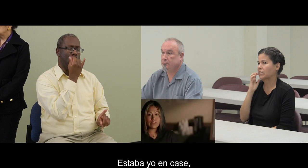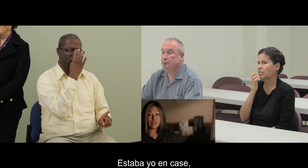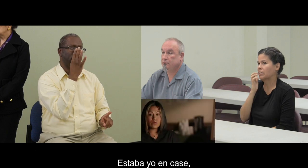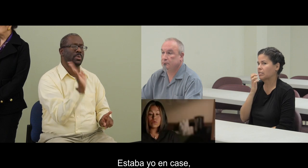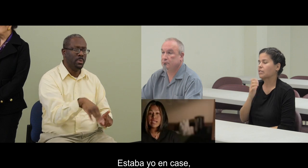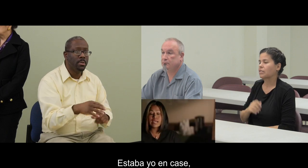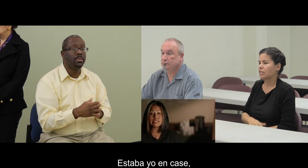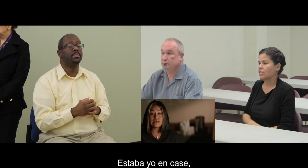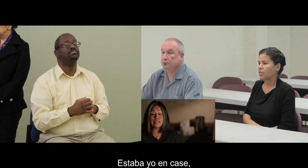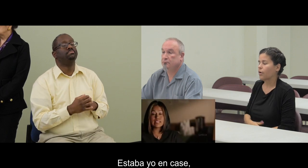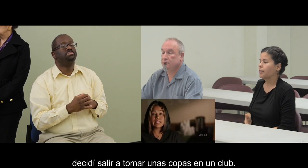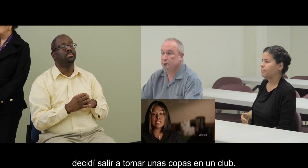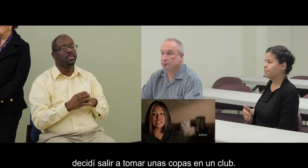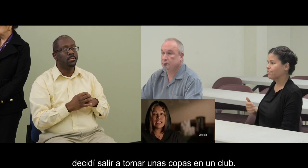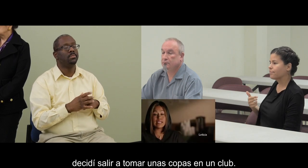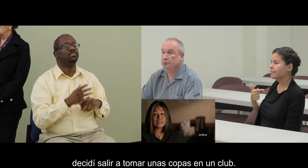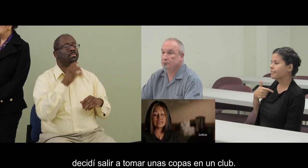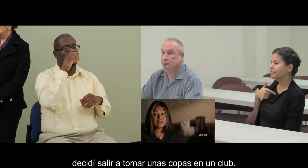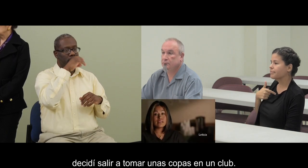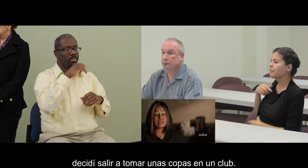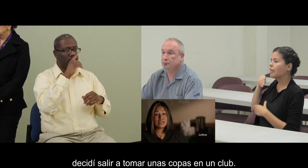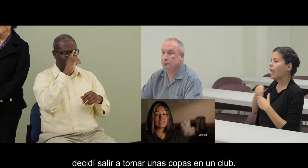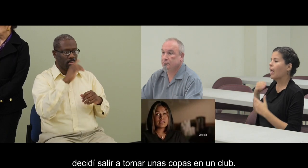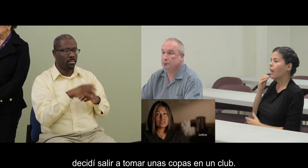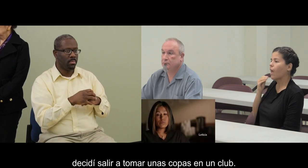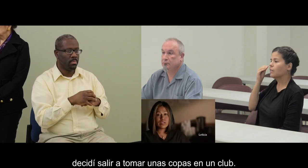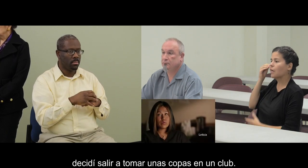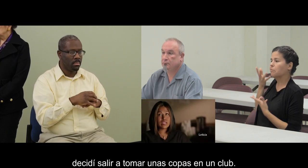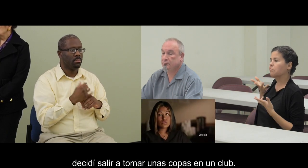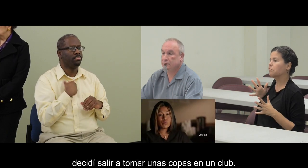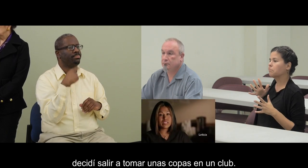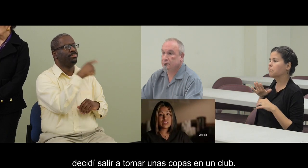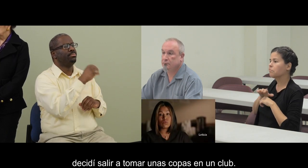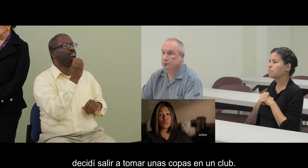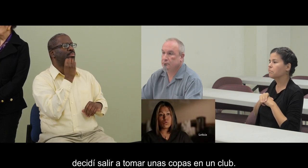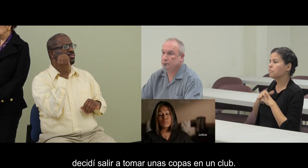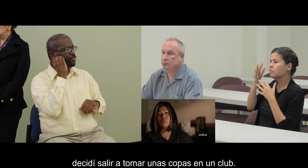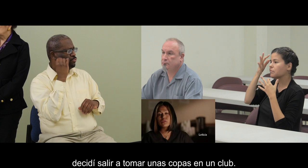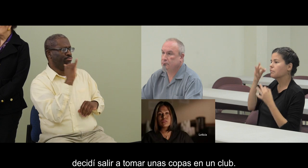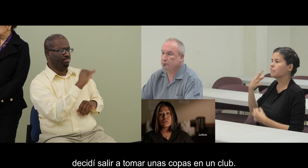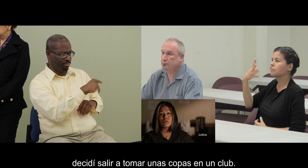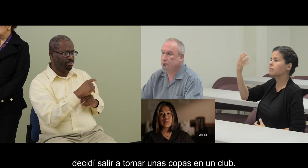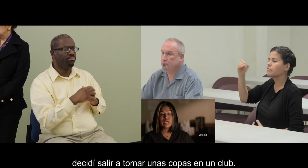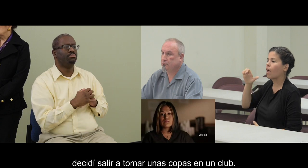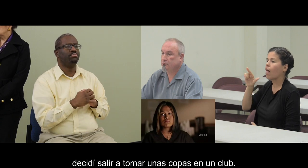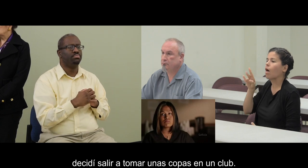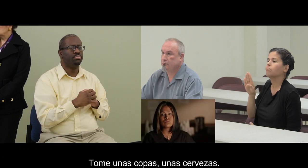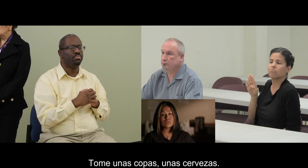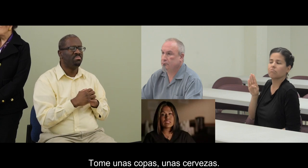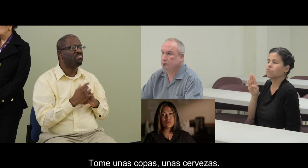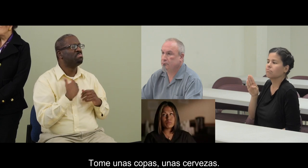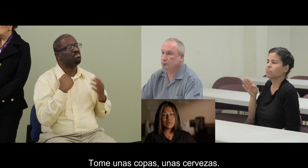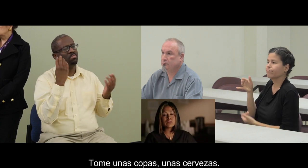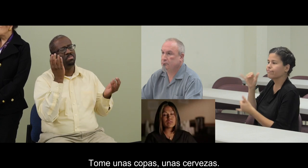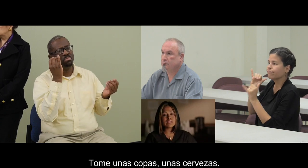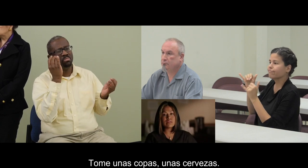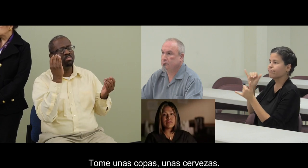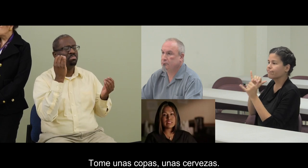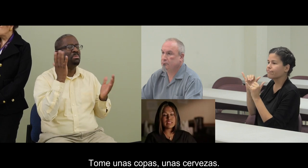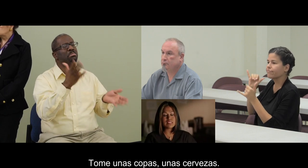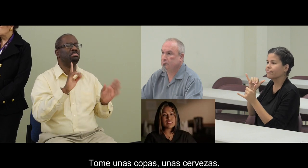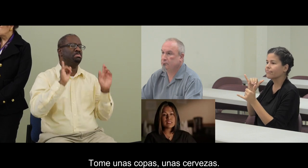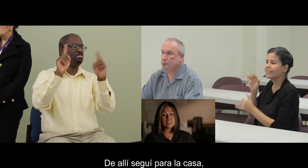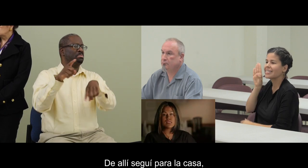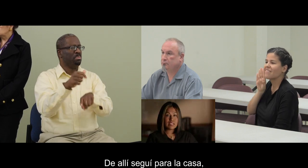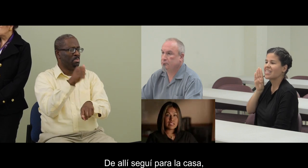Estaba yo en casa, decidí salir a tomarme unas copas en un club. Tomé unas copas, unas